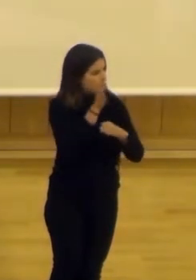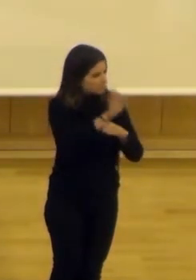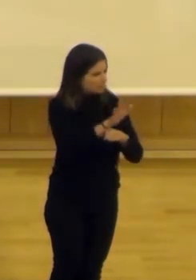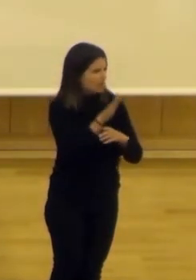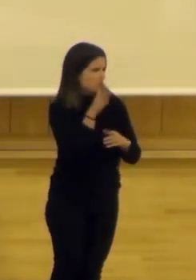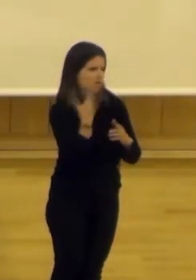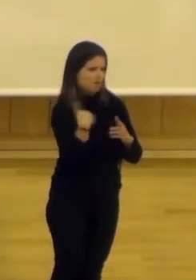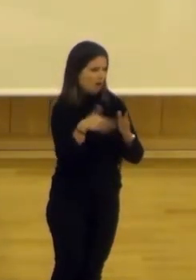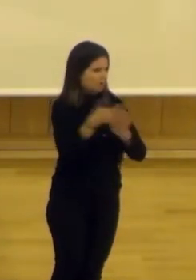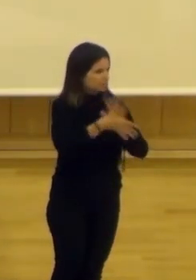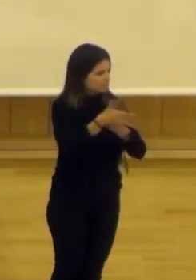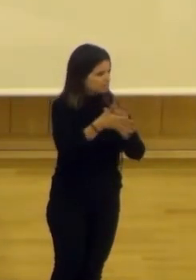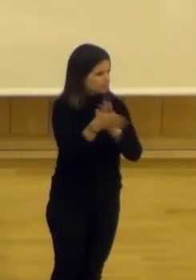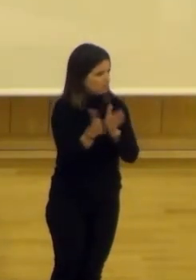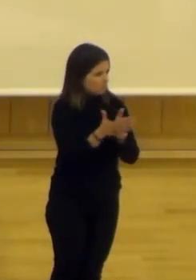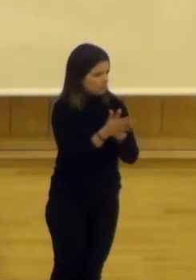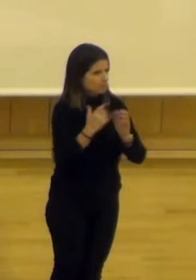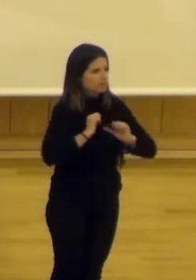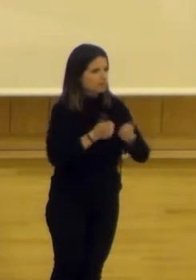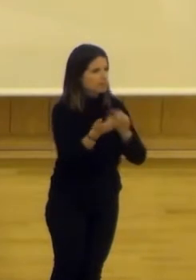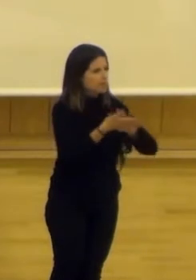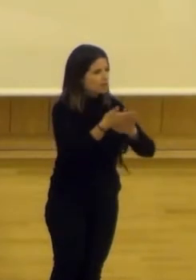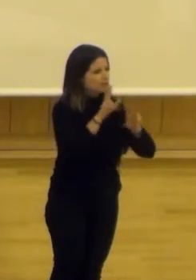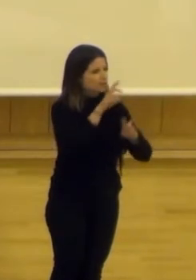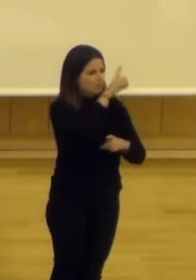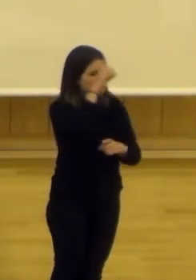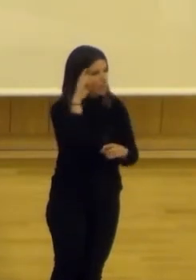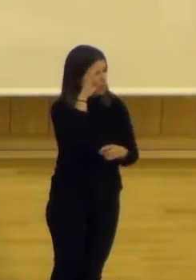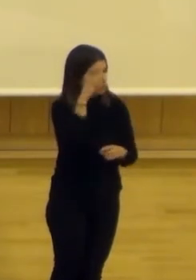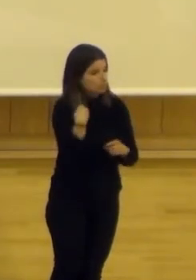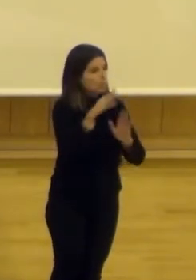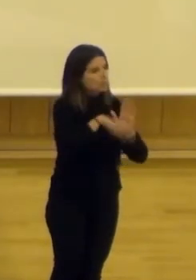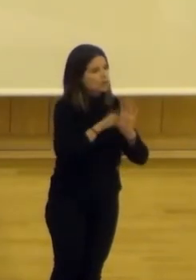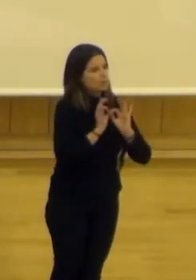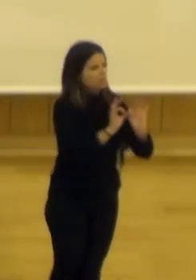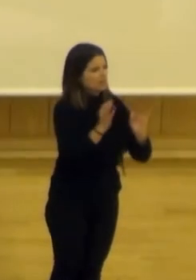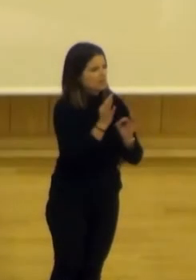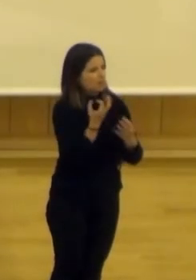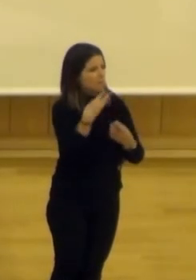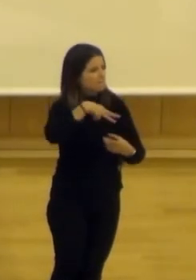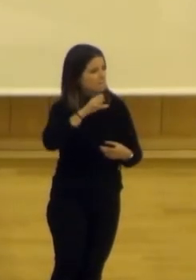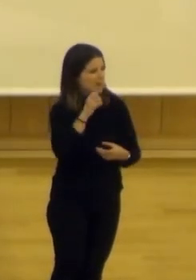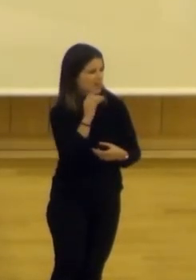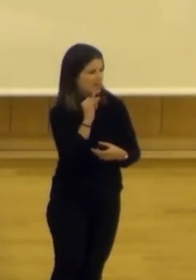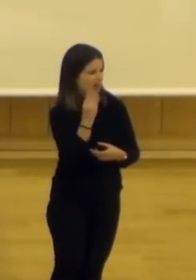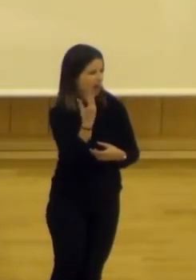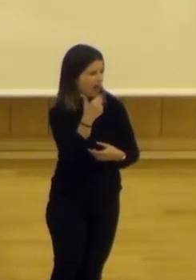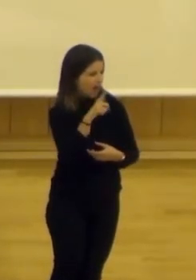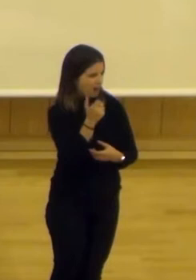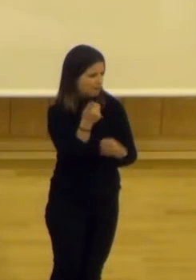me la hizo Esteban. Para poder empezar a hablar de Madrid Escucha y de este programa específico, tengo que hablar de Medialab. Medialab es un laboratorio